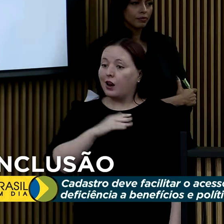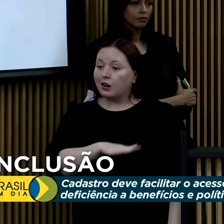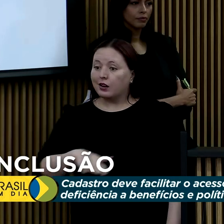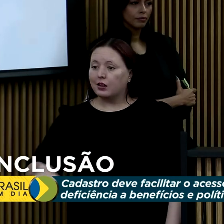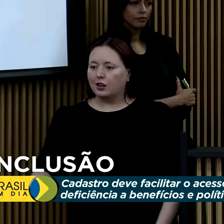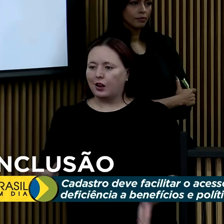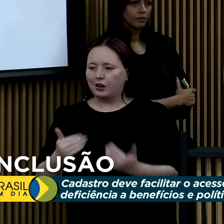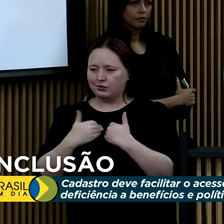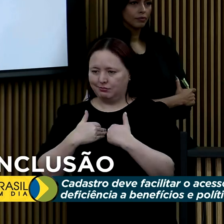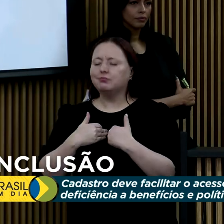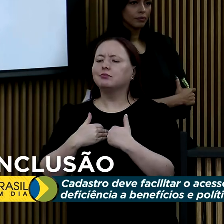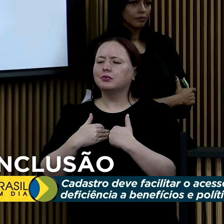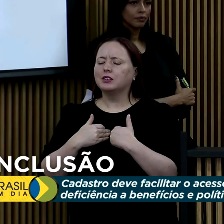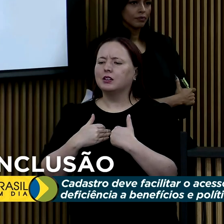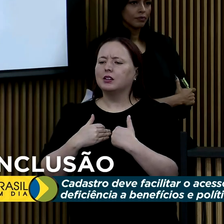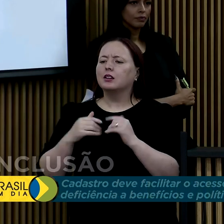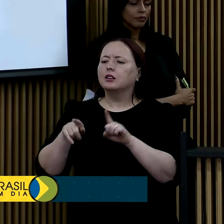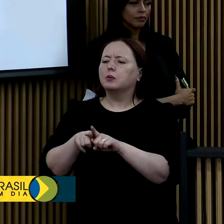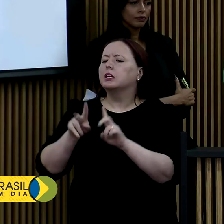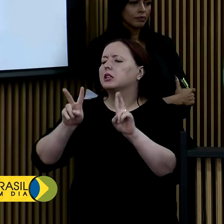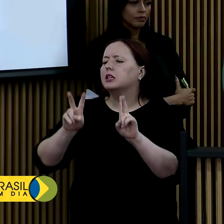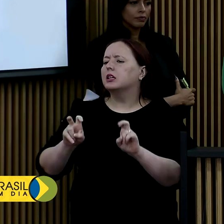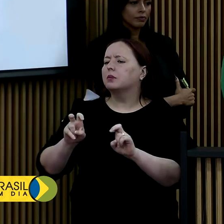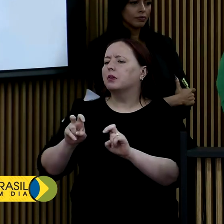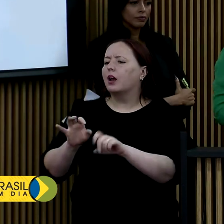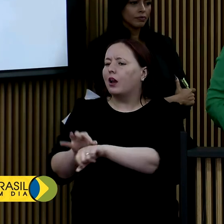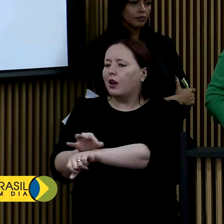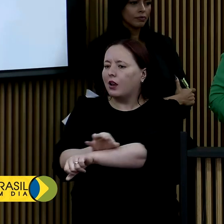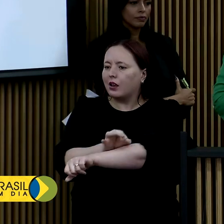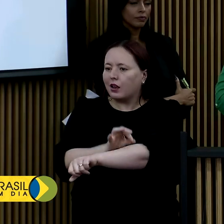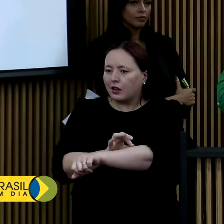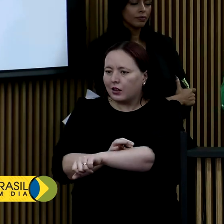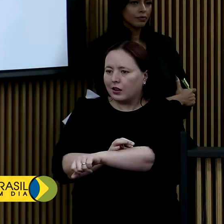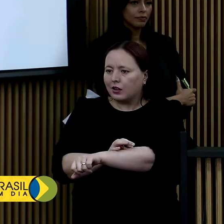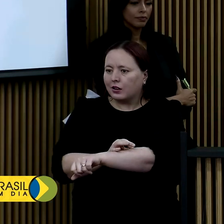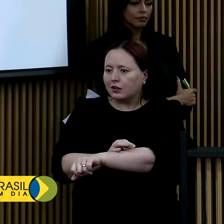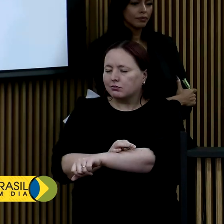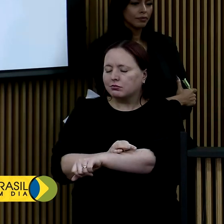com autismo, a pauta da Ranceníase com tanta evidência.